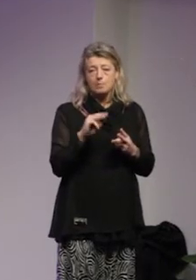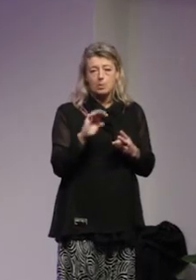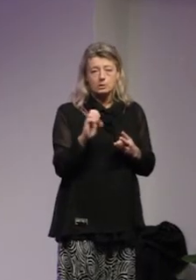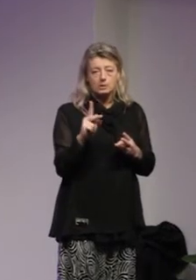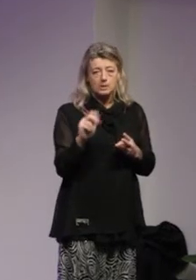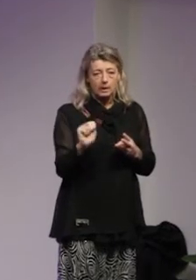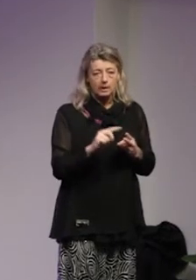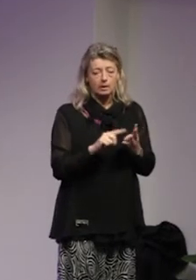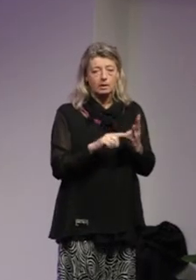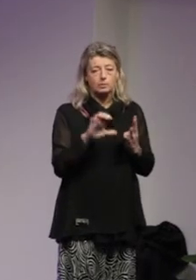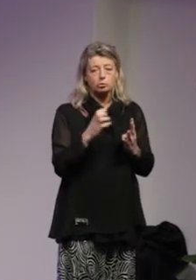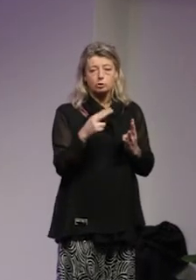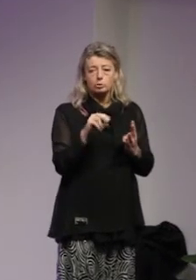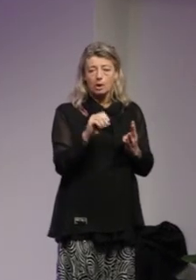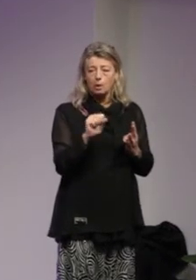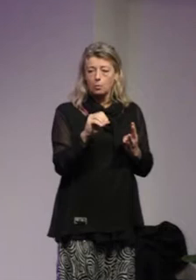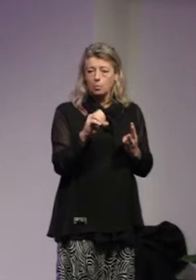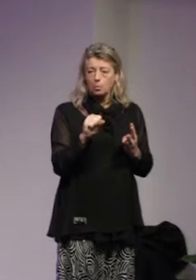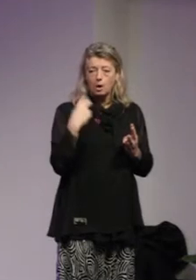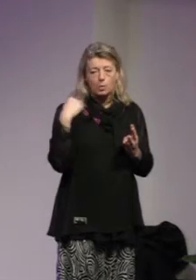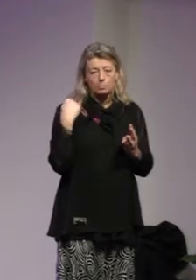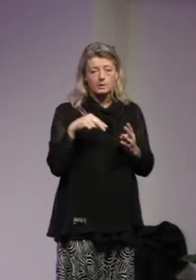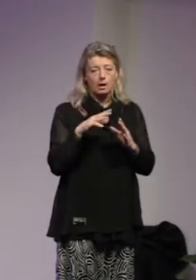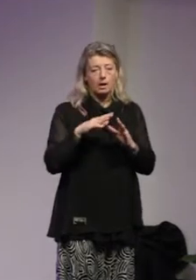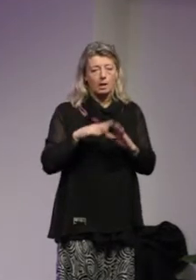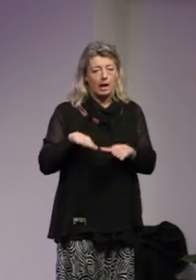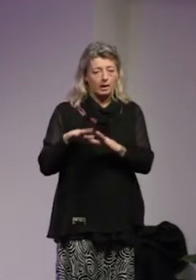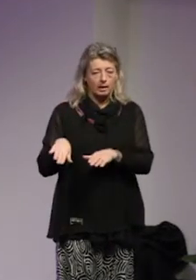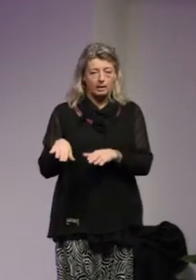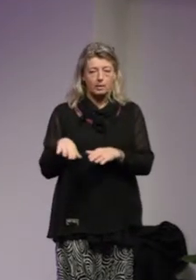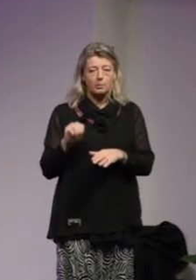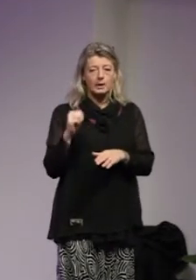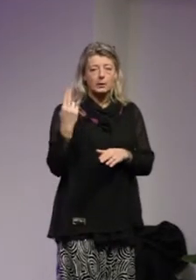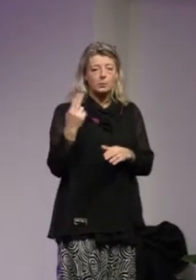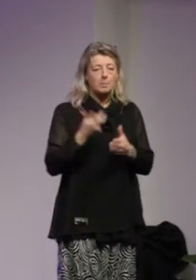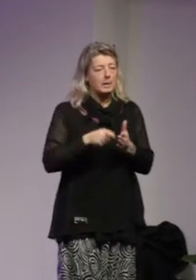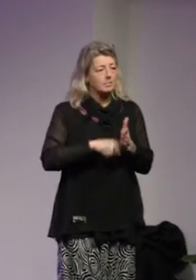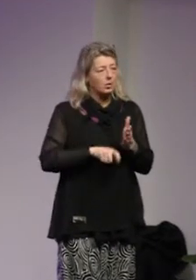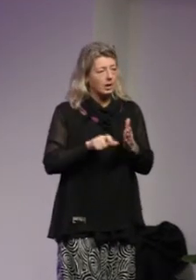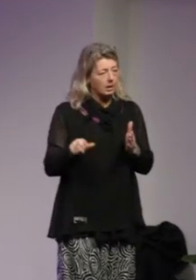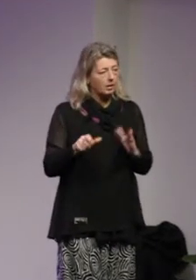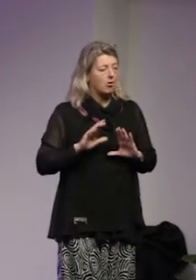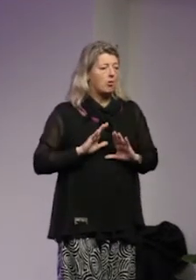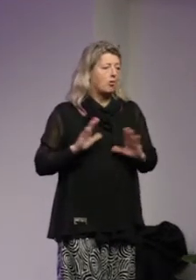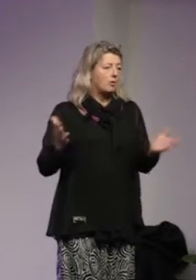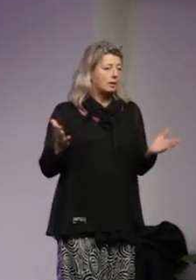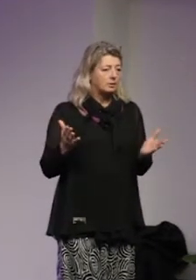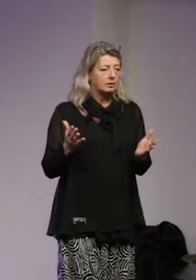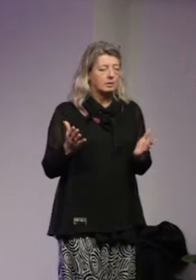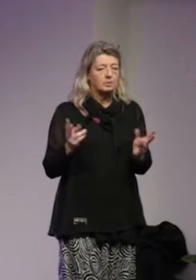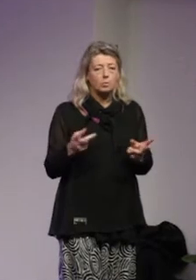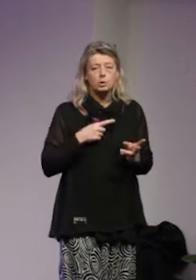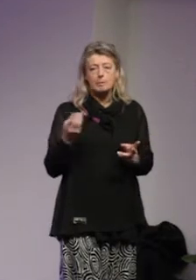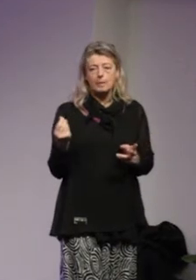synagoger romska läger och EU-medborgare som inte har så mycket